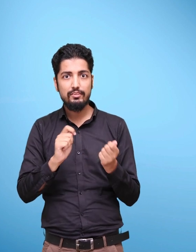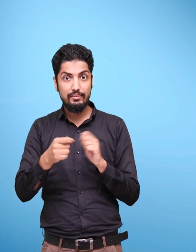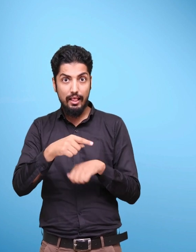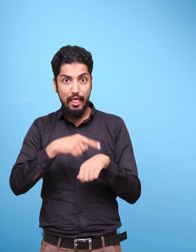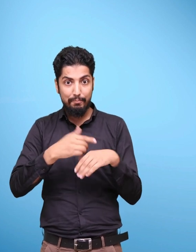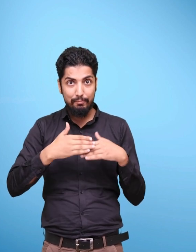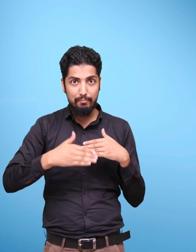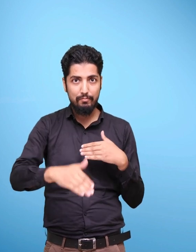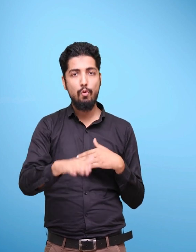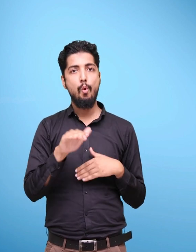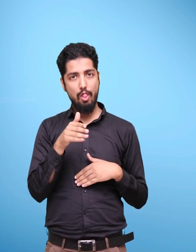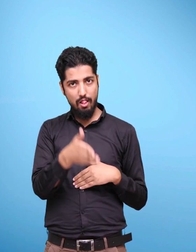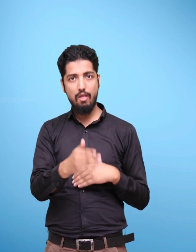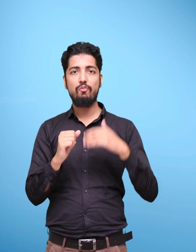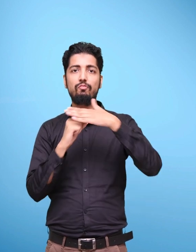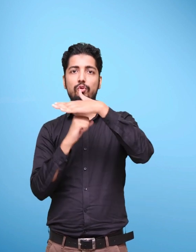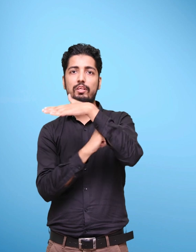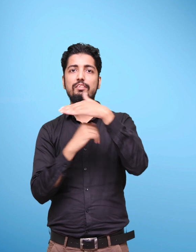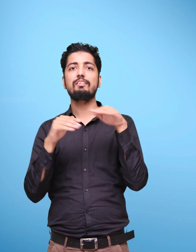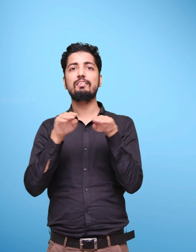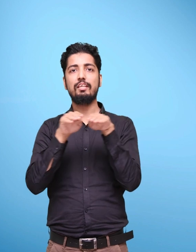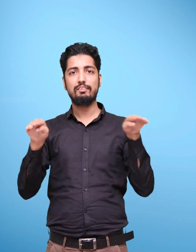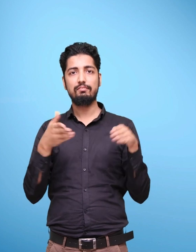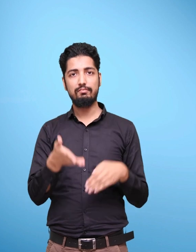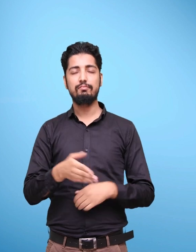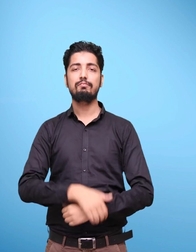gained during this critical foundational stage.